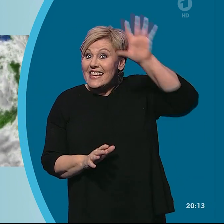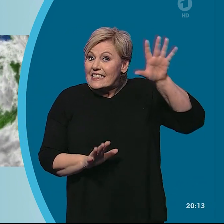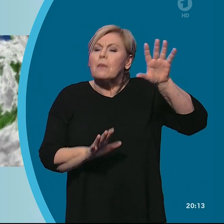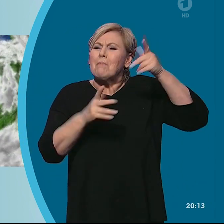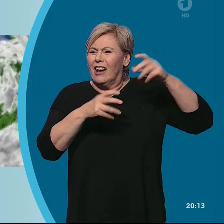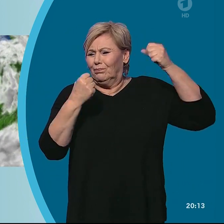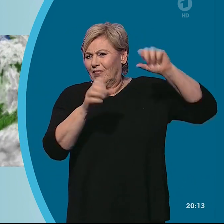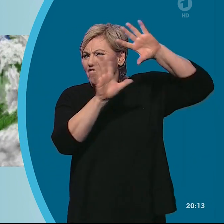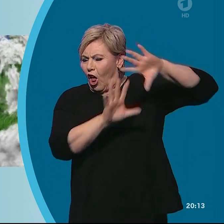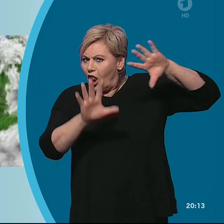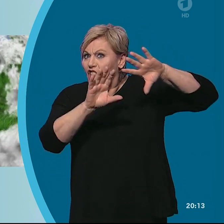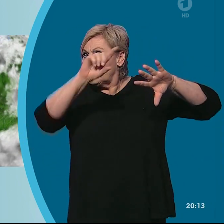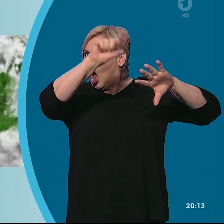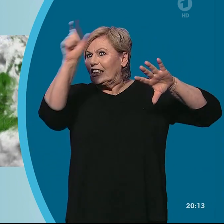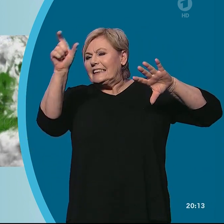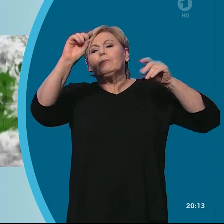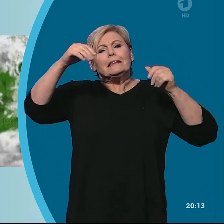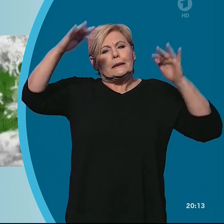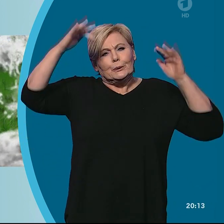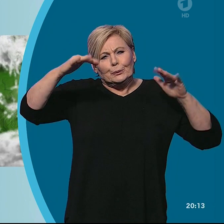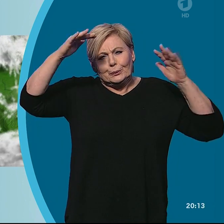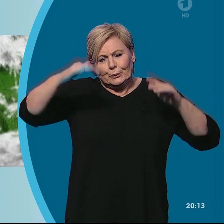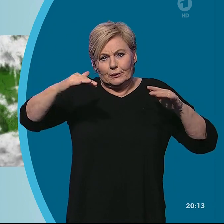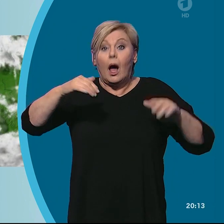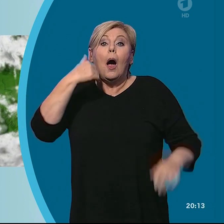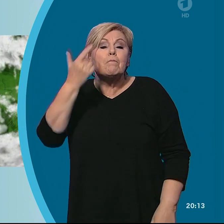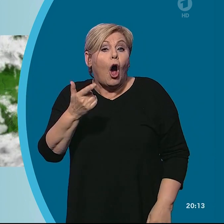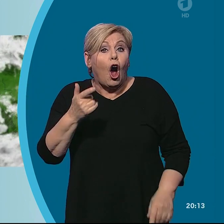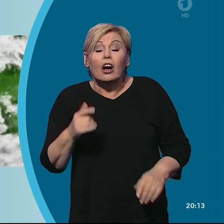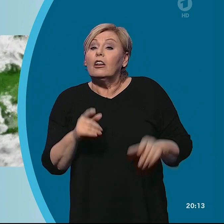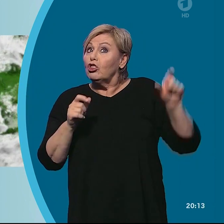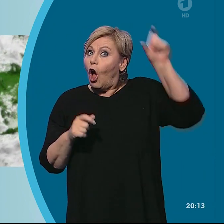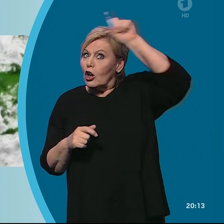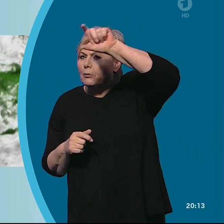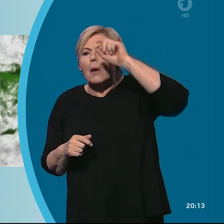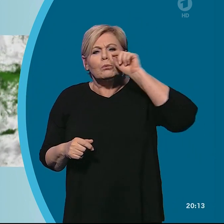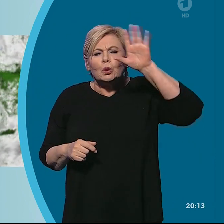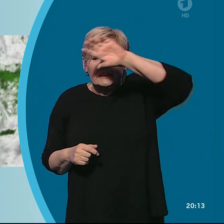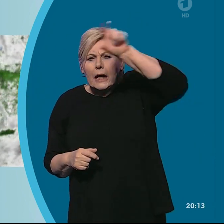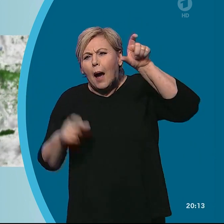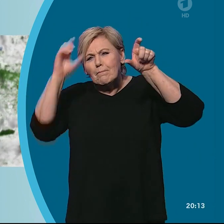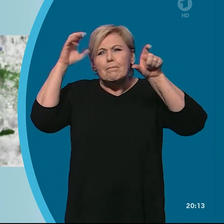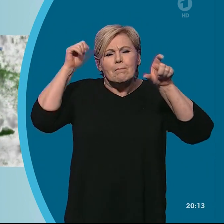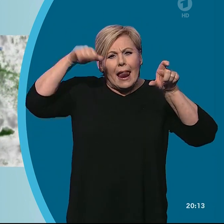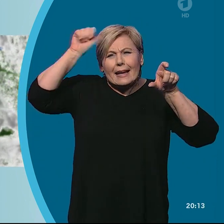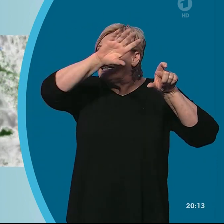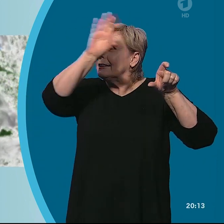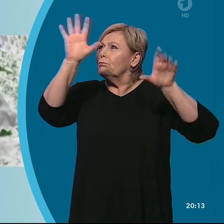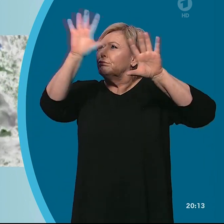dichter und an der Nordsee fallen ein paar Tropfen. Morgen etwa nördlich eine Linie Münsterland-Berlin bedeckt. Und zeitweise regnet es leicht,